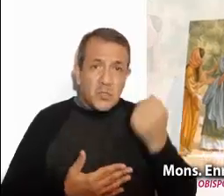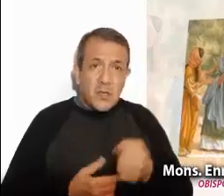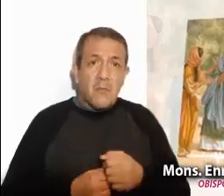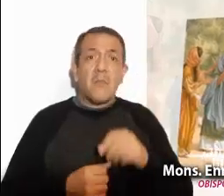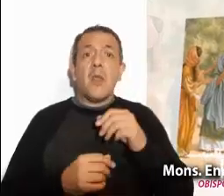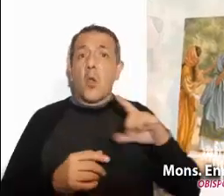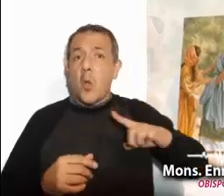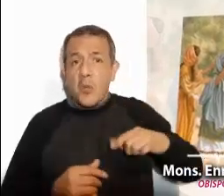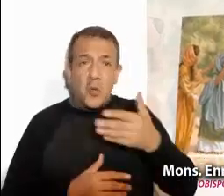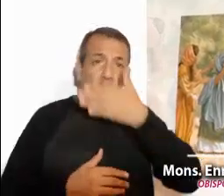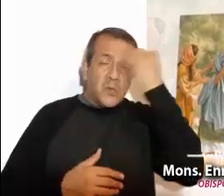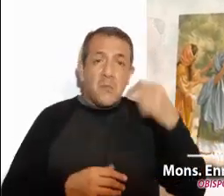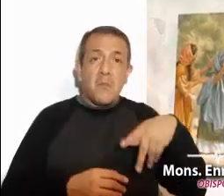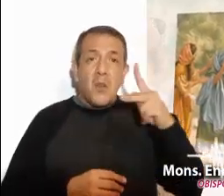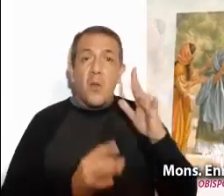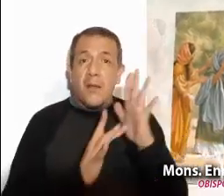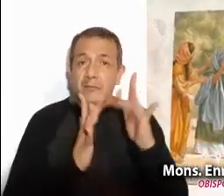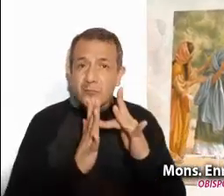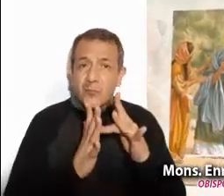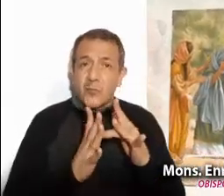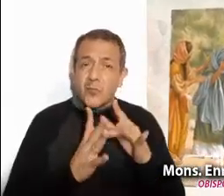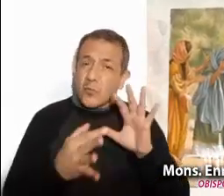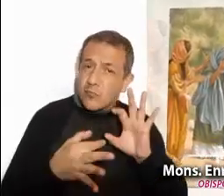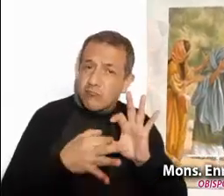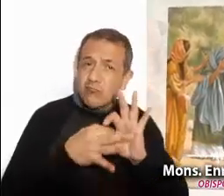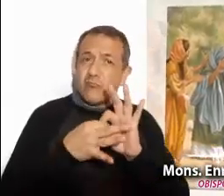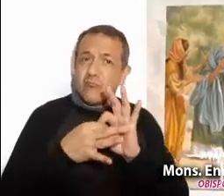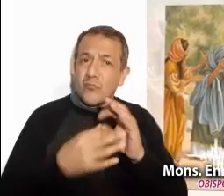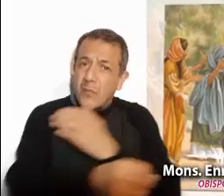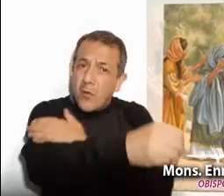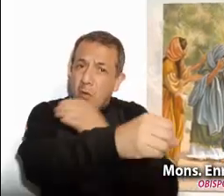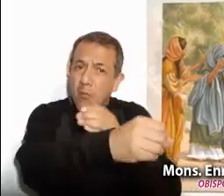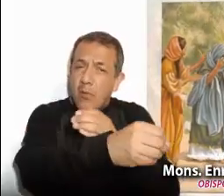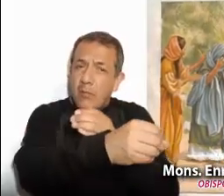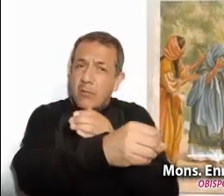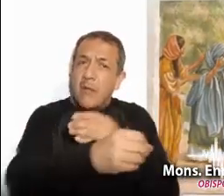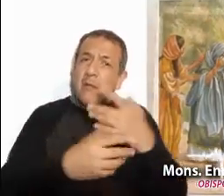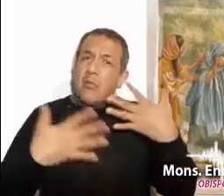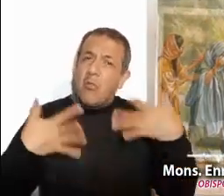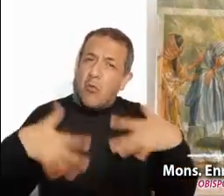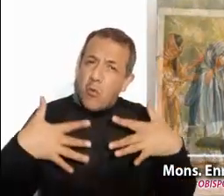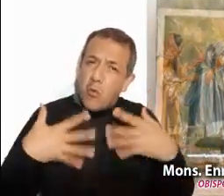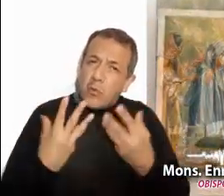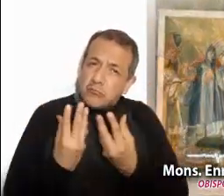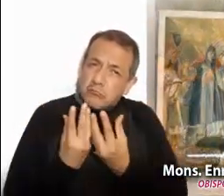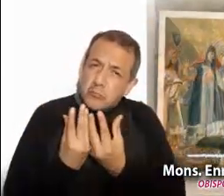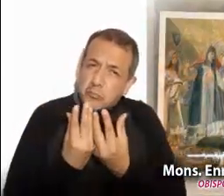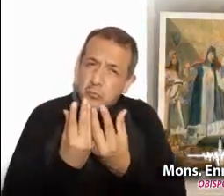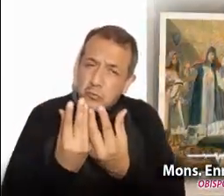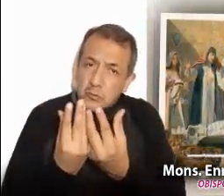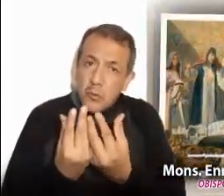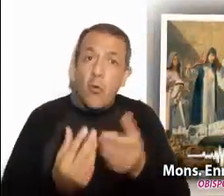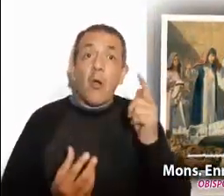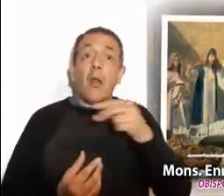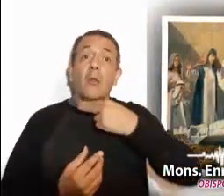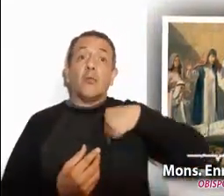Jesús lo acompaña en su dolor y lo asume como cruz propia. Quisiera que hoy escucháramos